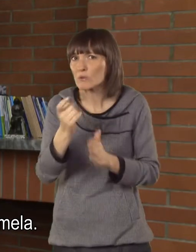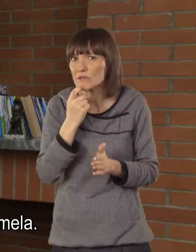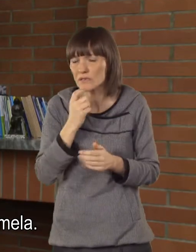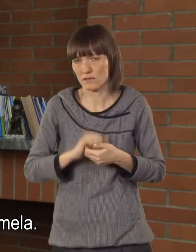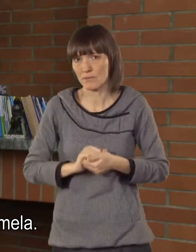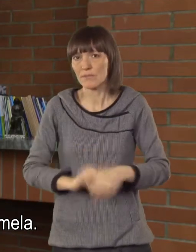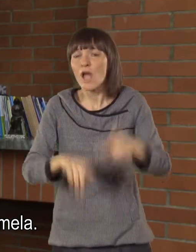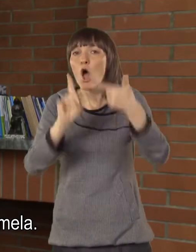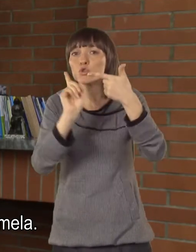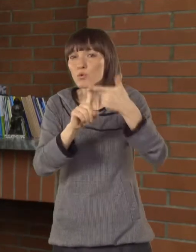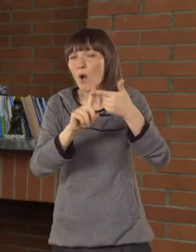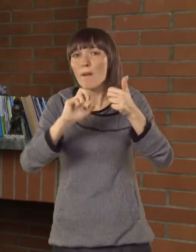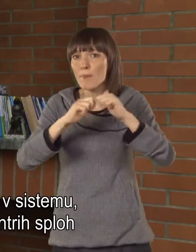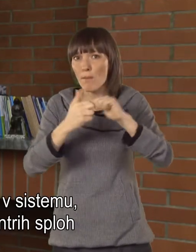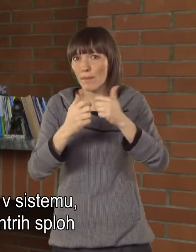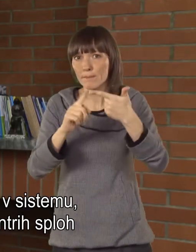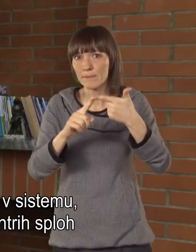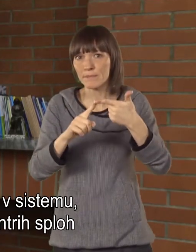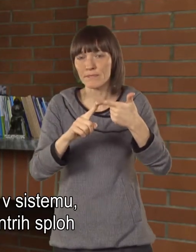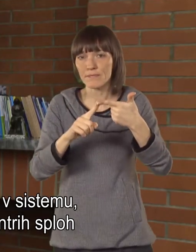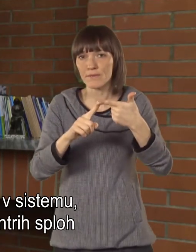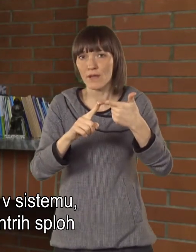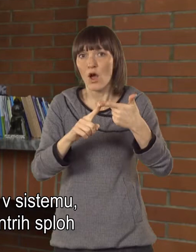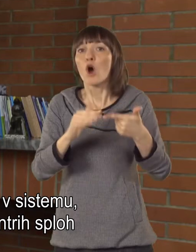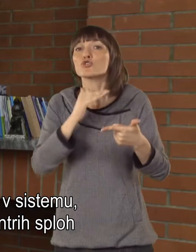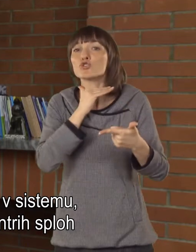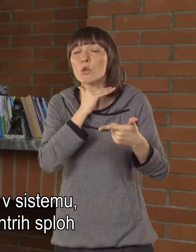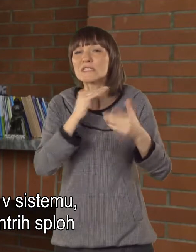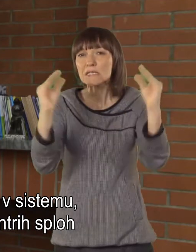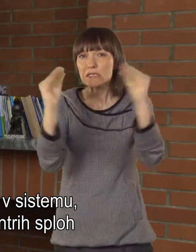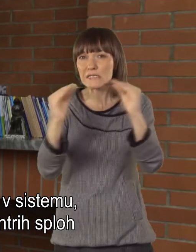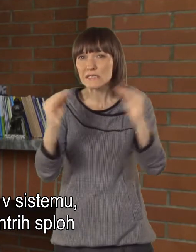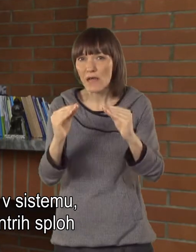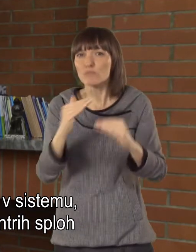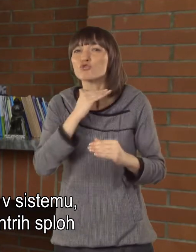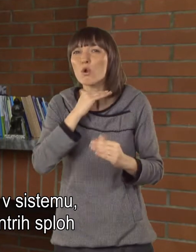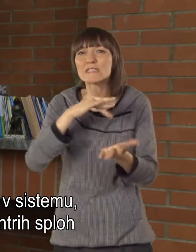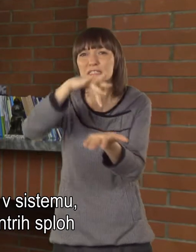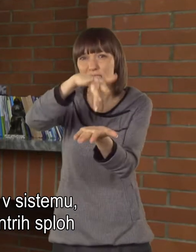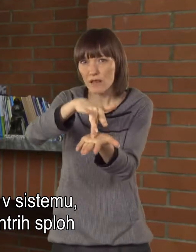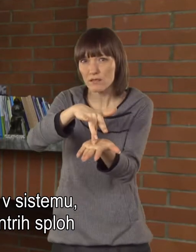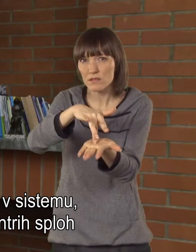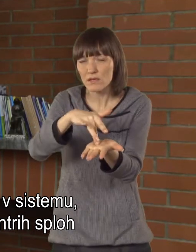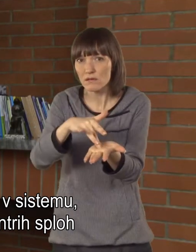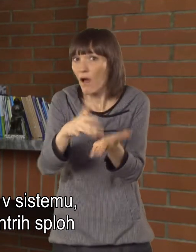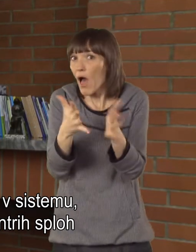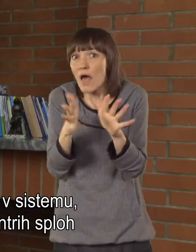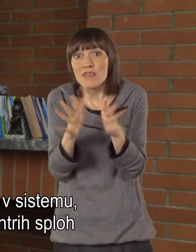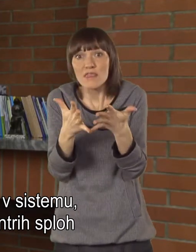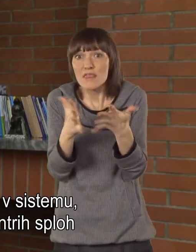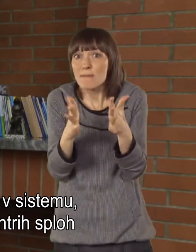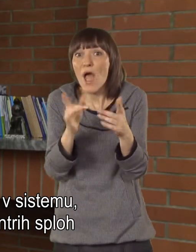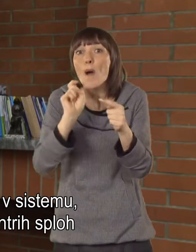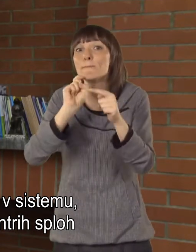imela. Drug problem je tudi v tem, da na šolskem sistemu, na teh šolskih